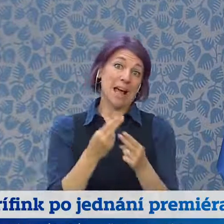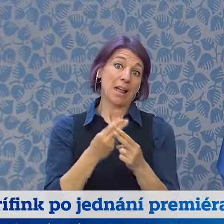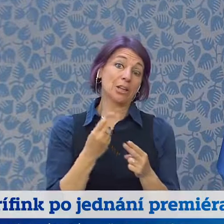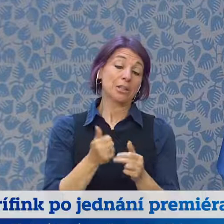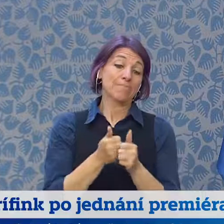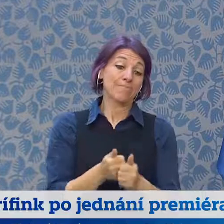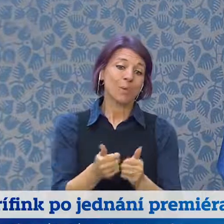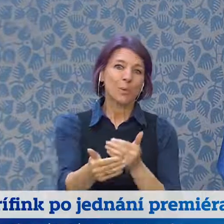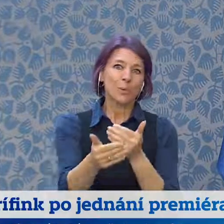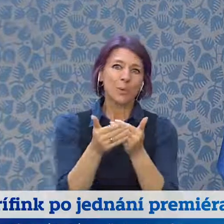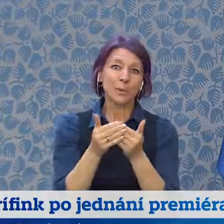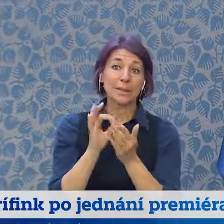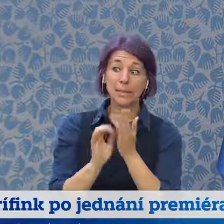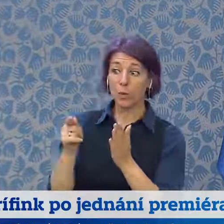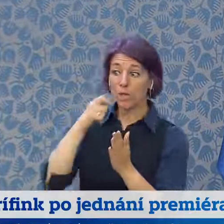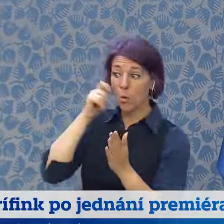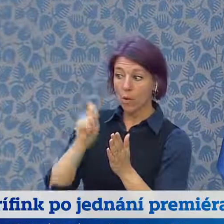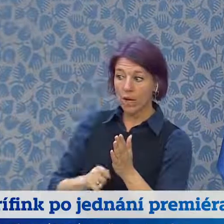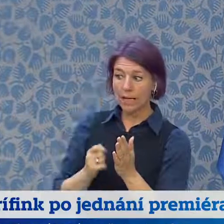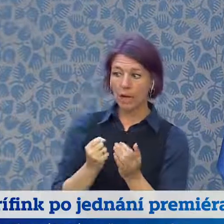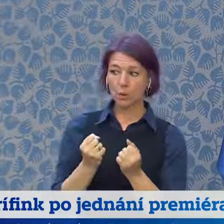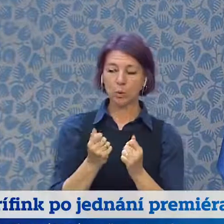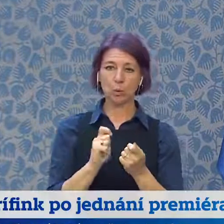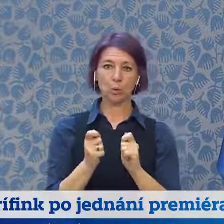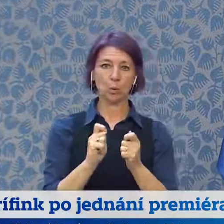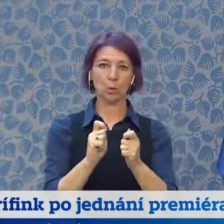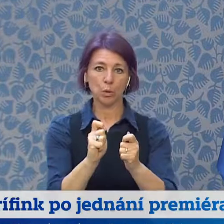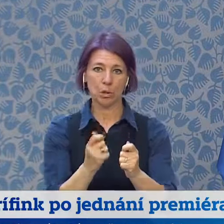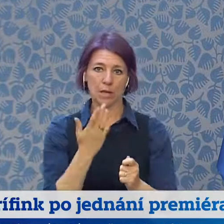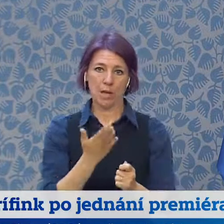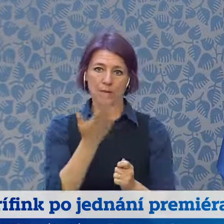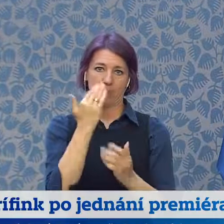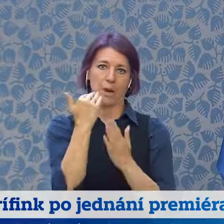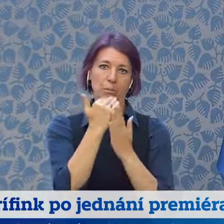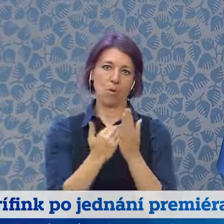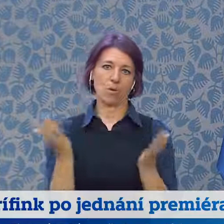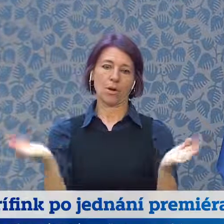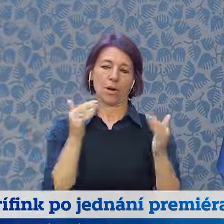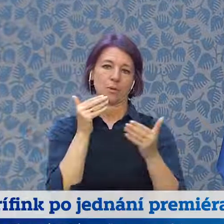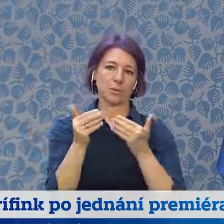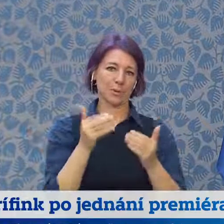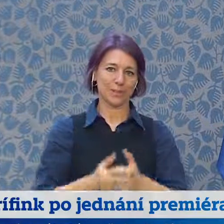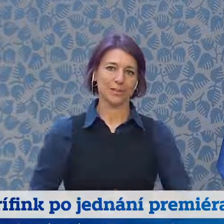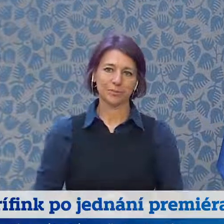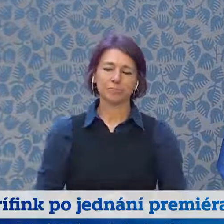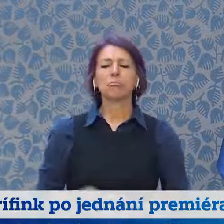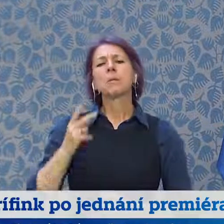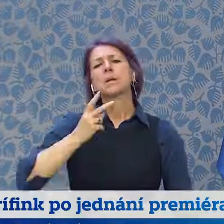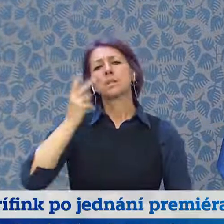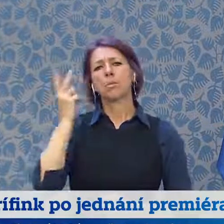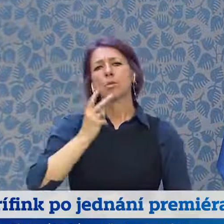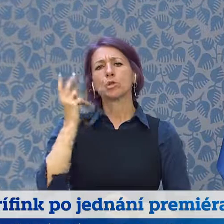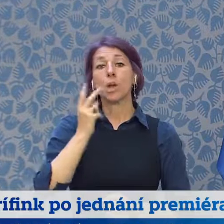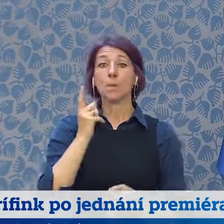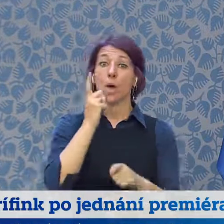Ukrajině, podle toho budeme přizpůsobovat ten neformální samit, který chceme pořádat. Samozřejmě není to